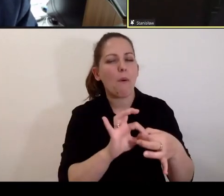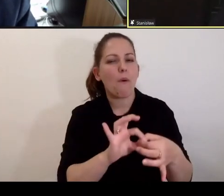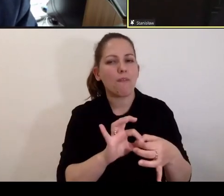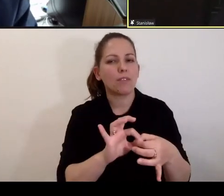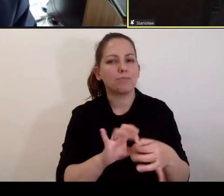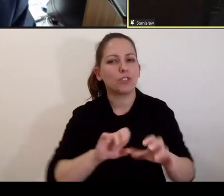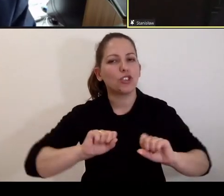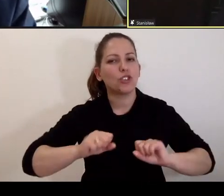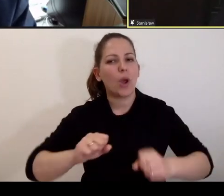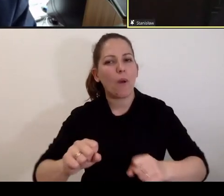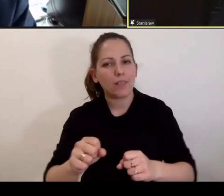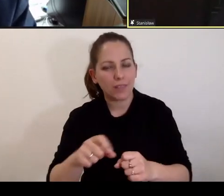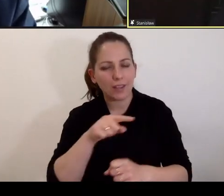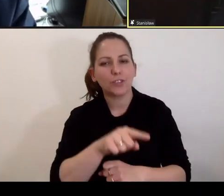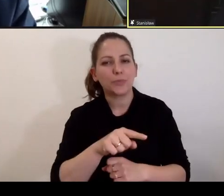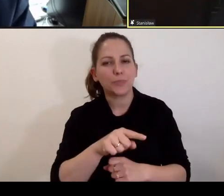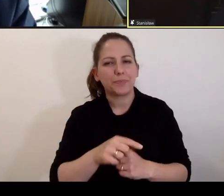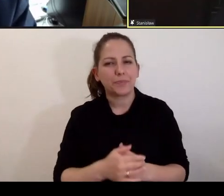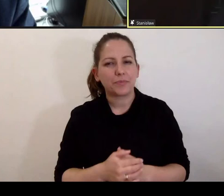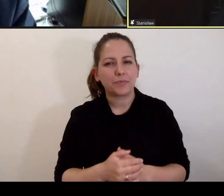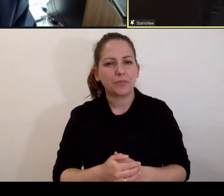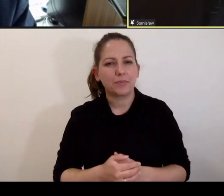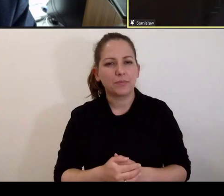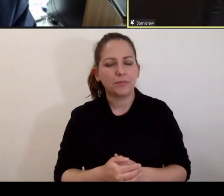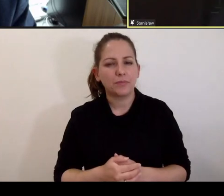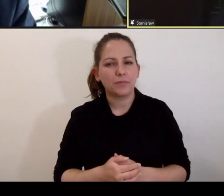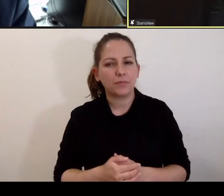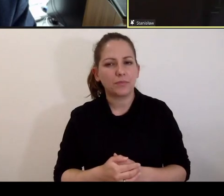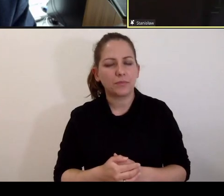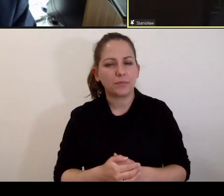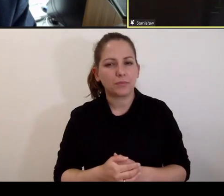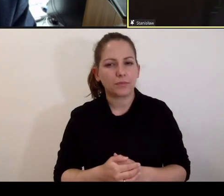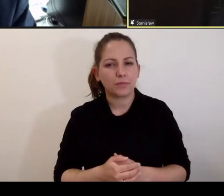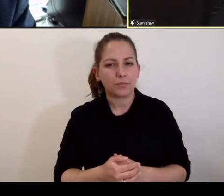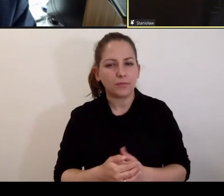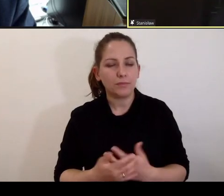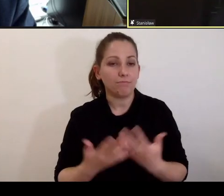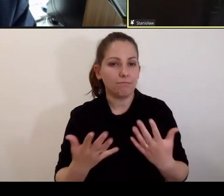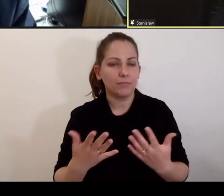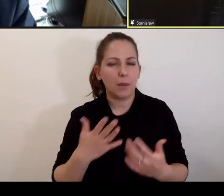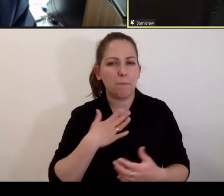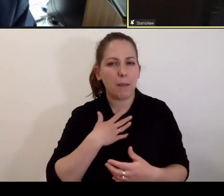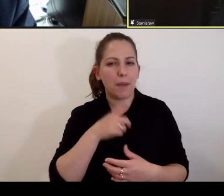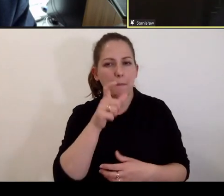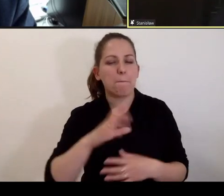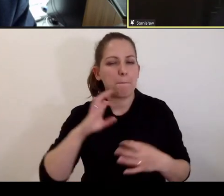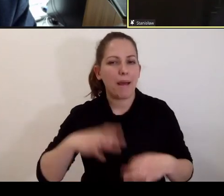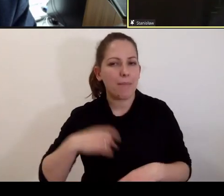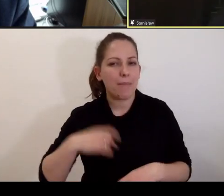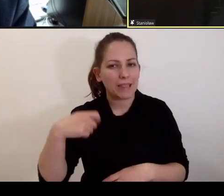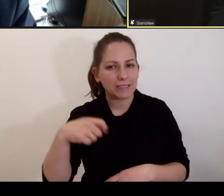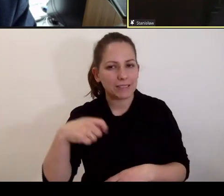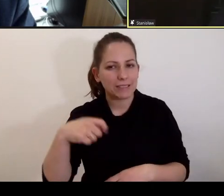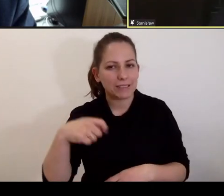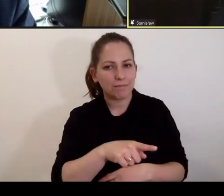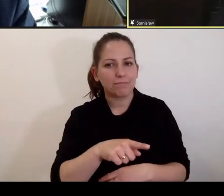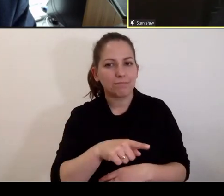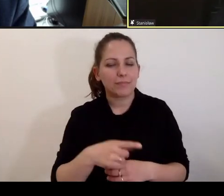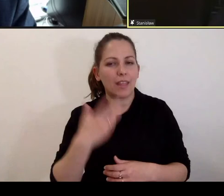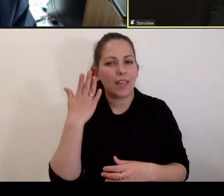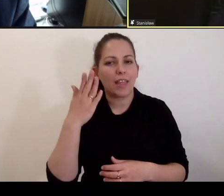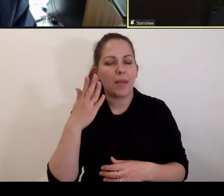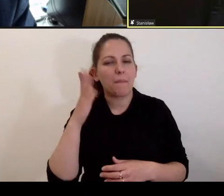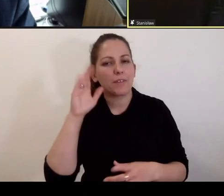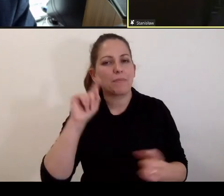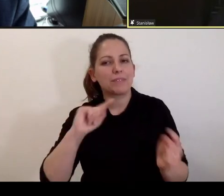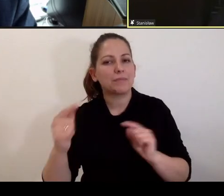działalnością ICC oczywiście, bo przecież skoro mamy pana prezydenta ICC, to nie będziemy dyskutować